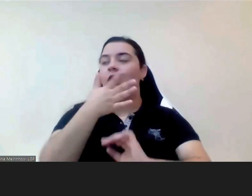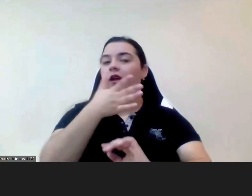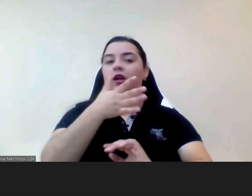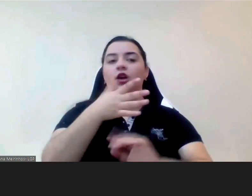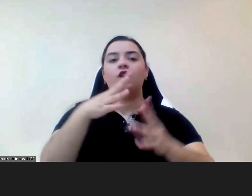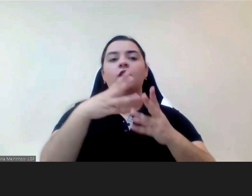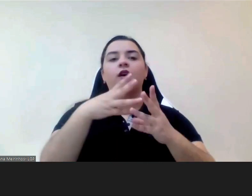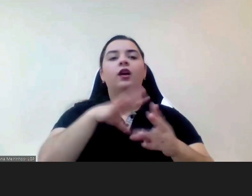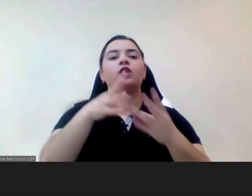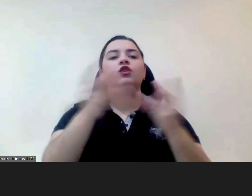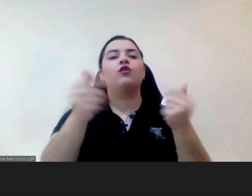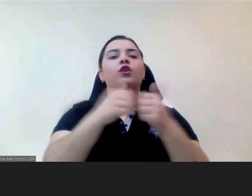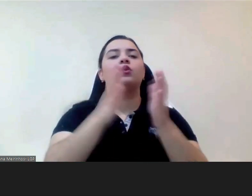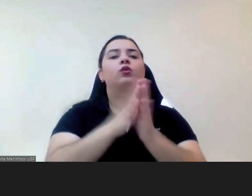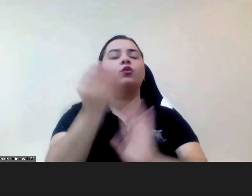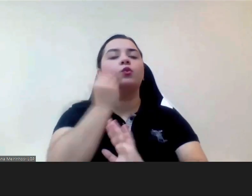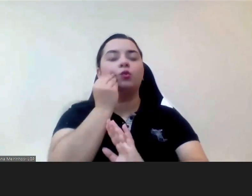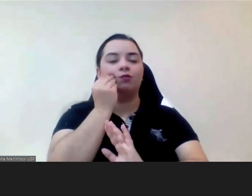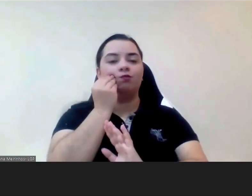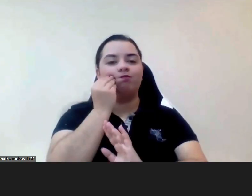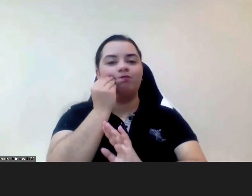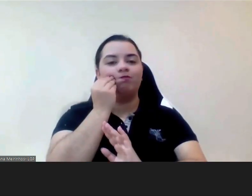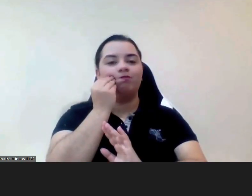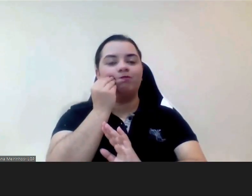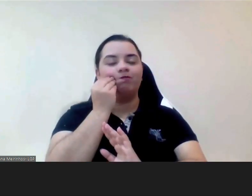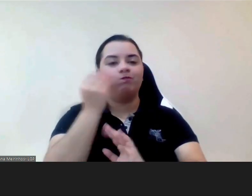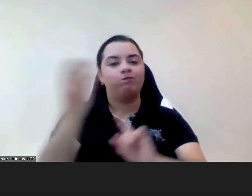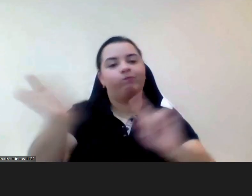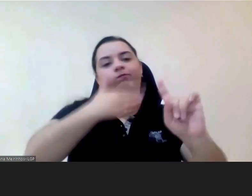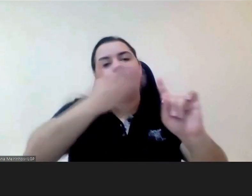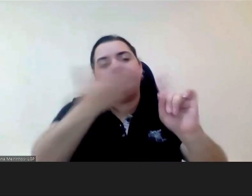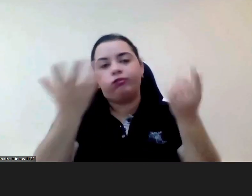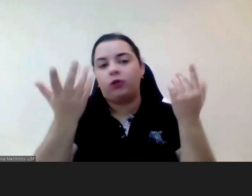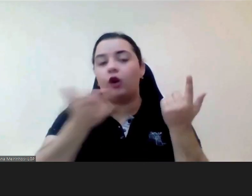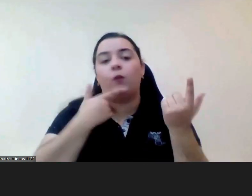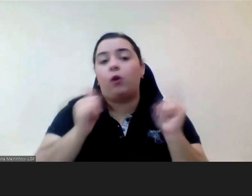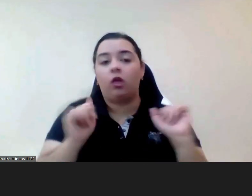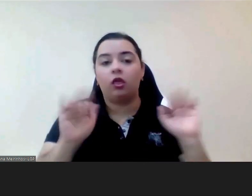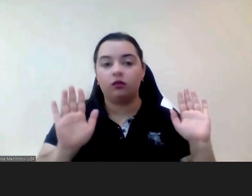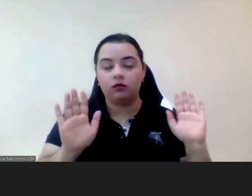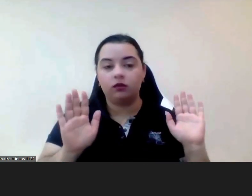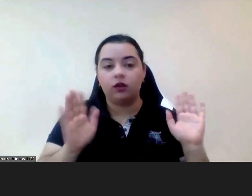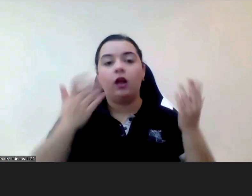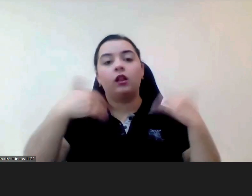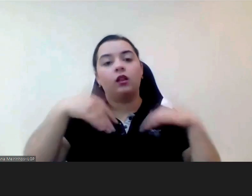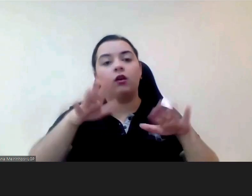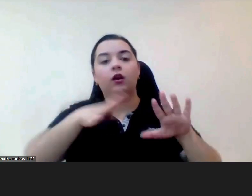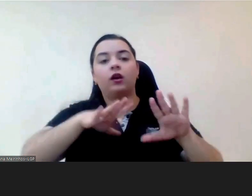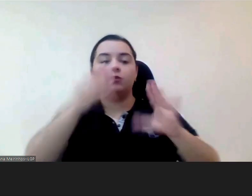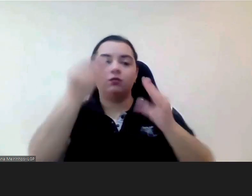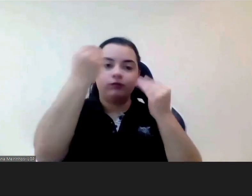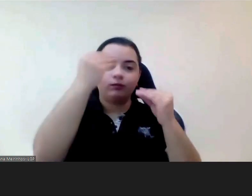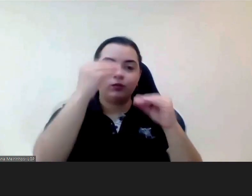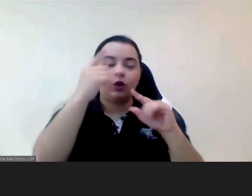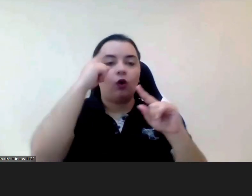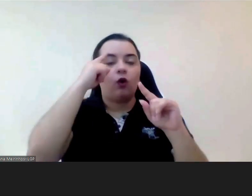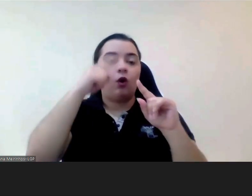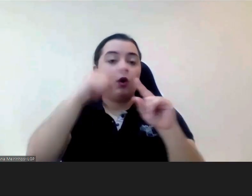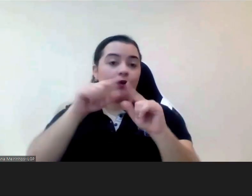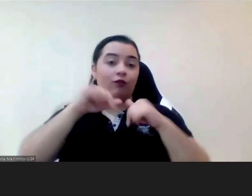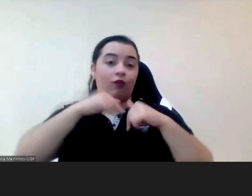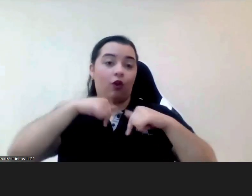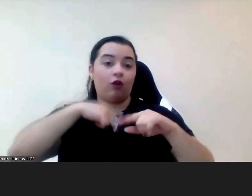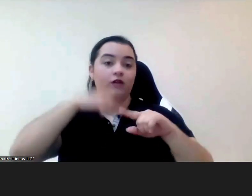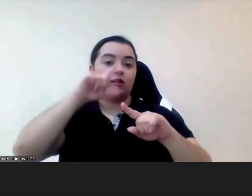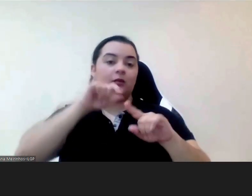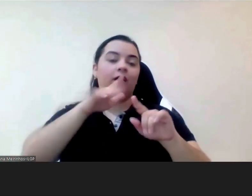das nossas das nossas metas também é conseguir erradicar a violência quer na escola quer na